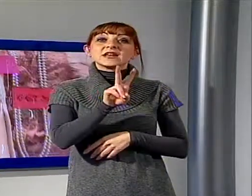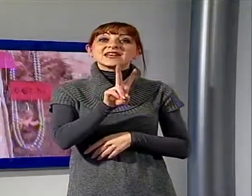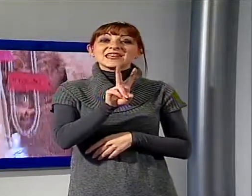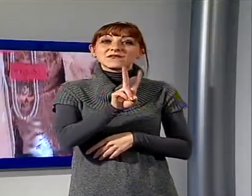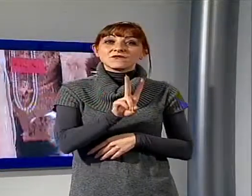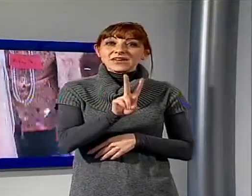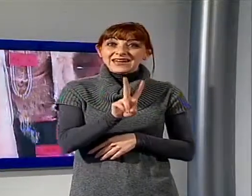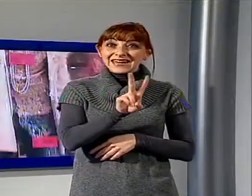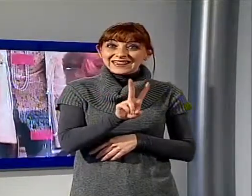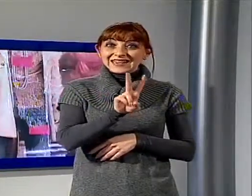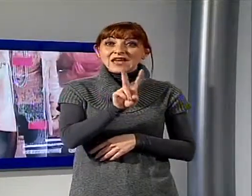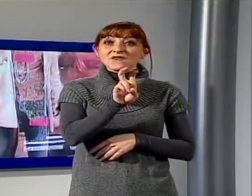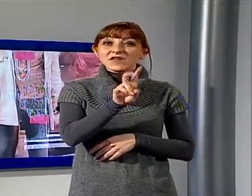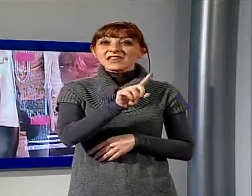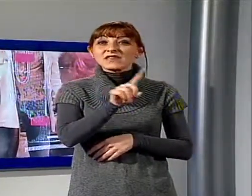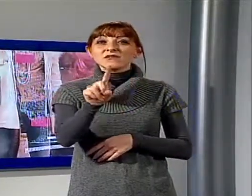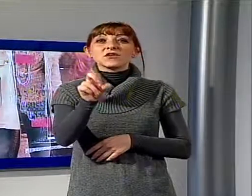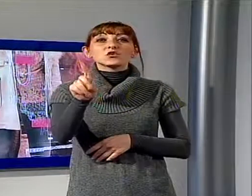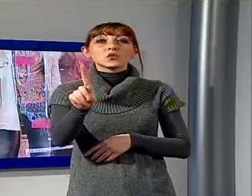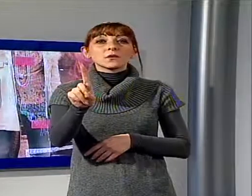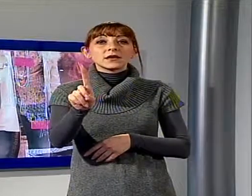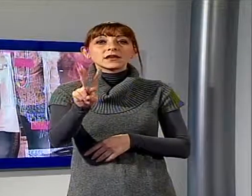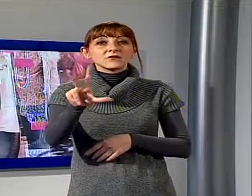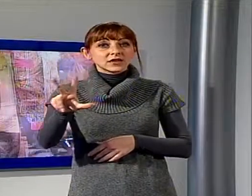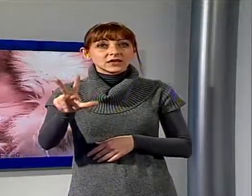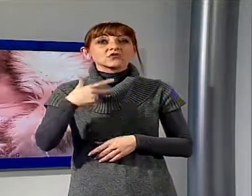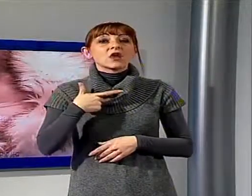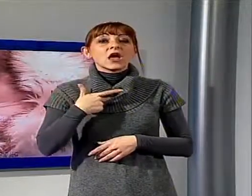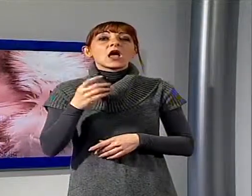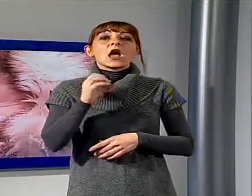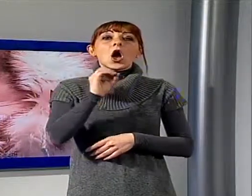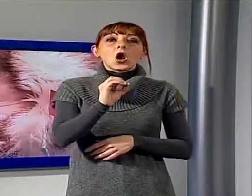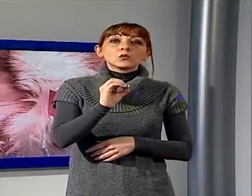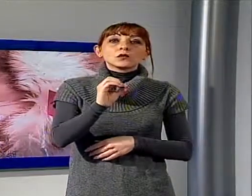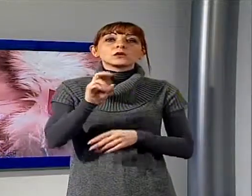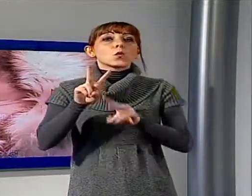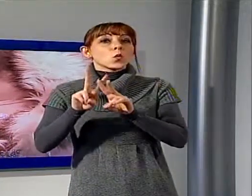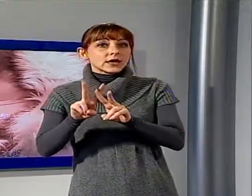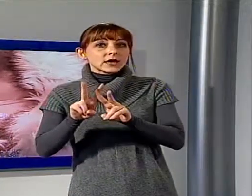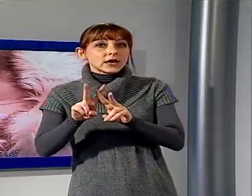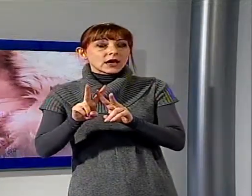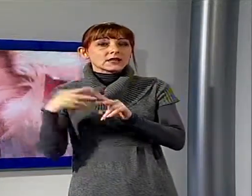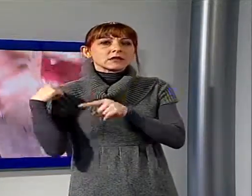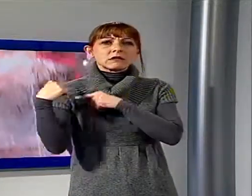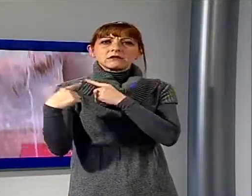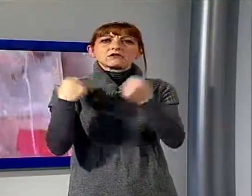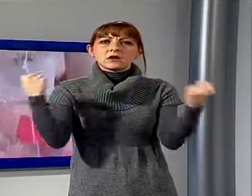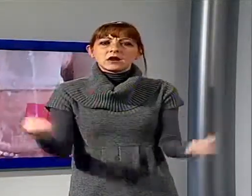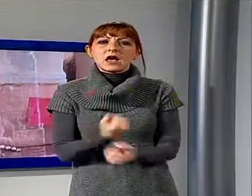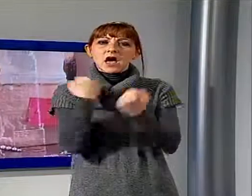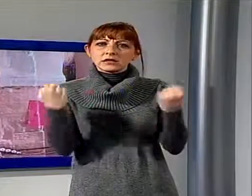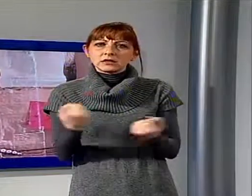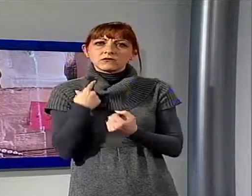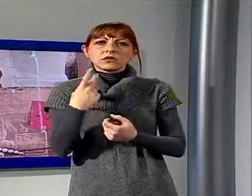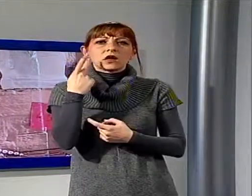febbraio va in scena l'Outlet Weekend, tradizionale iniziativa a cura del centro commerciale Città di Lucca di Confcommercio che